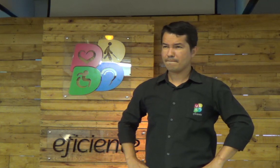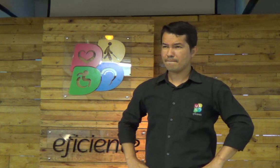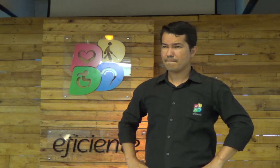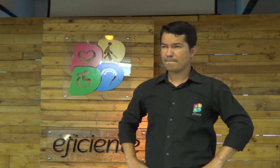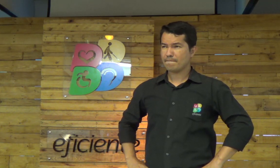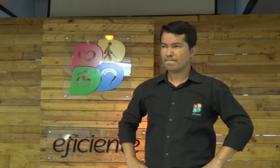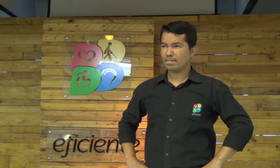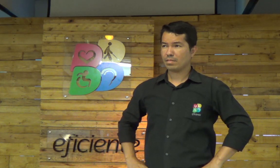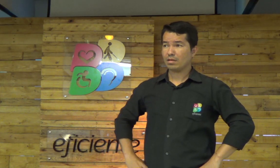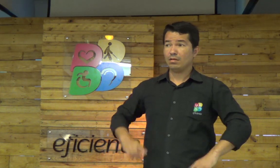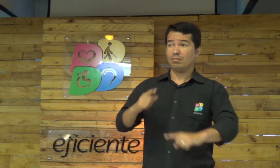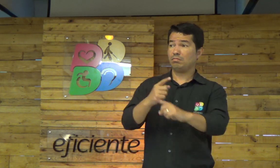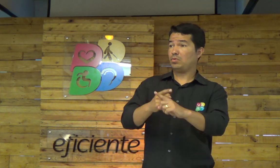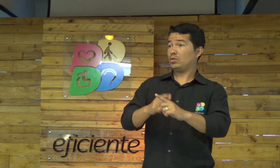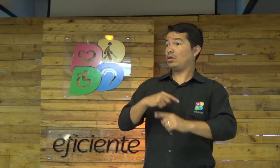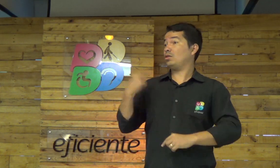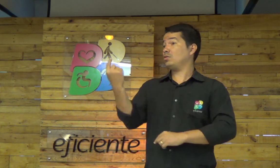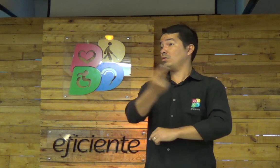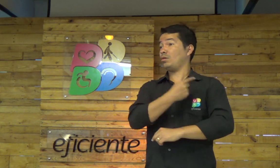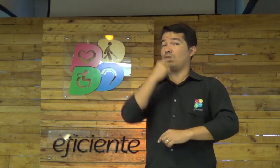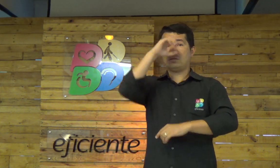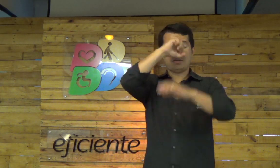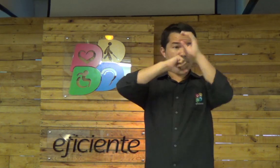é o Messias? porque nós